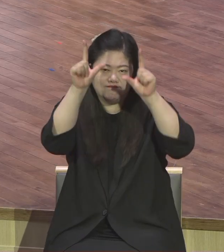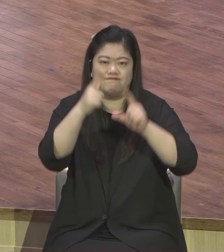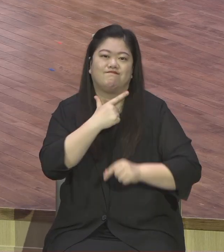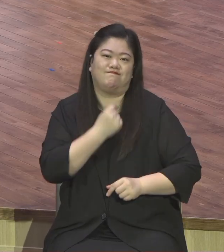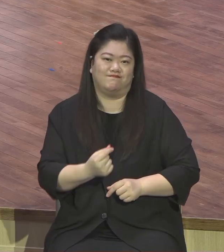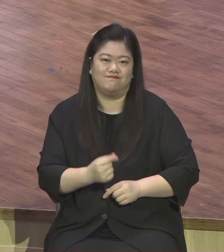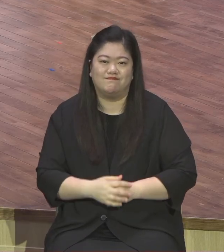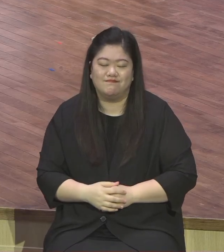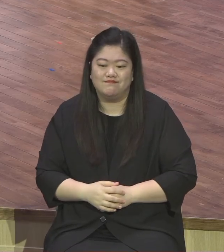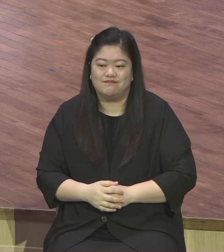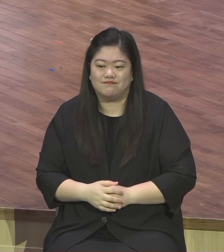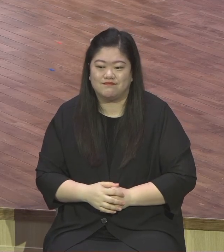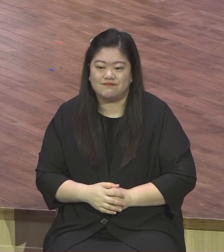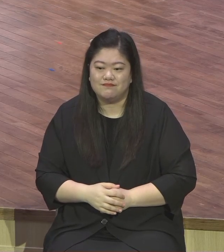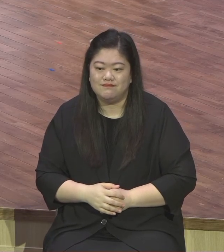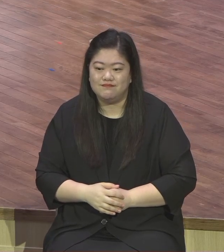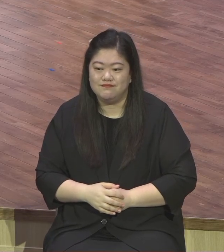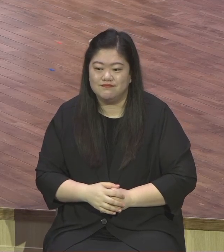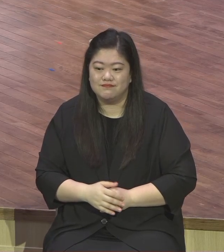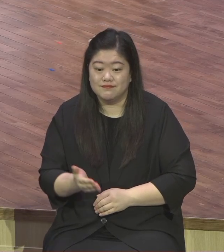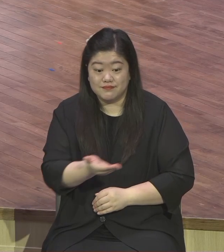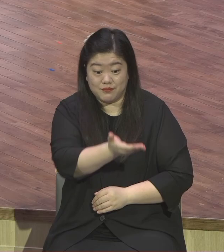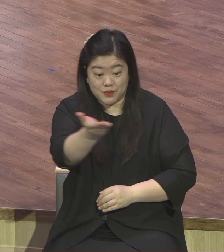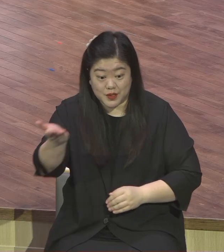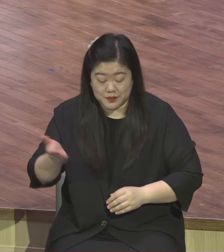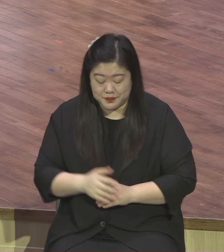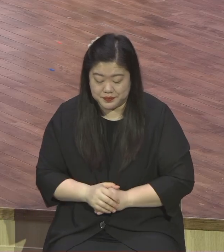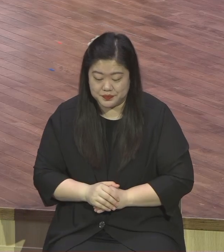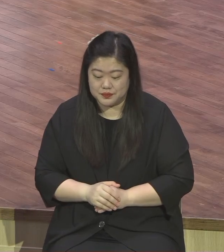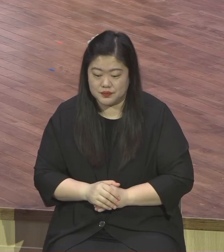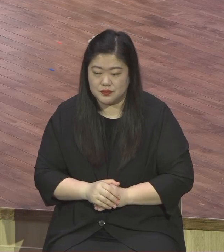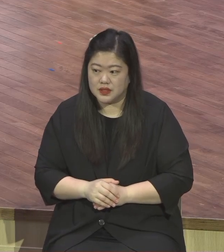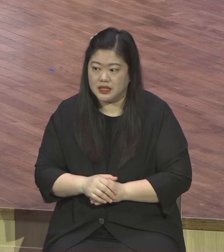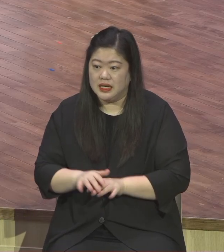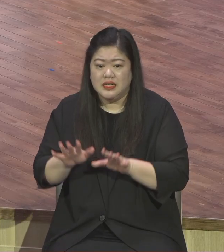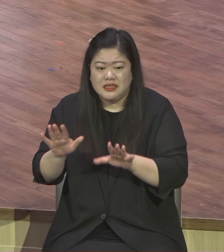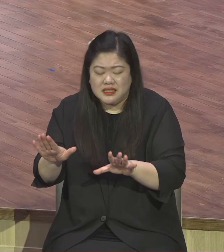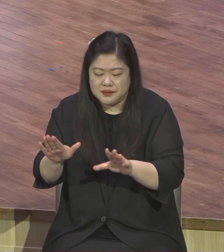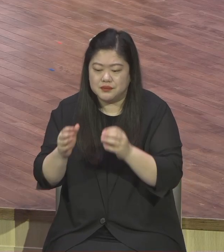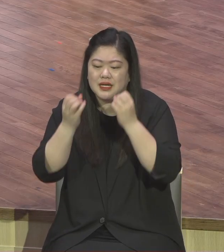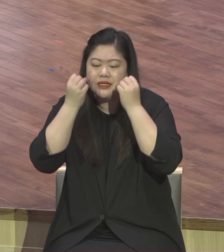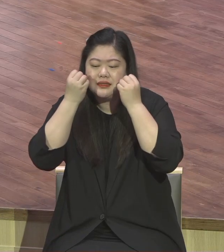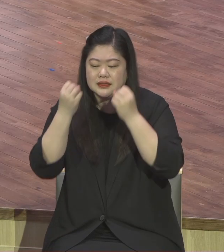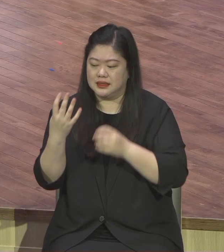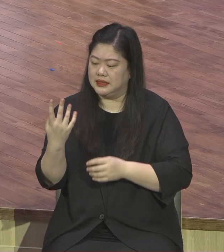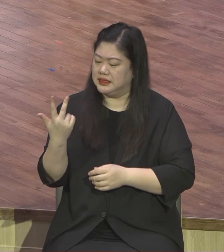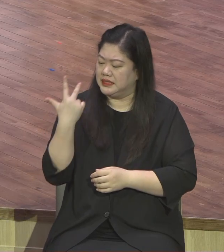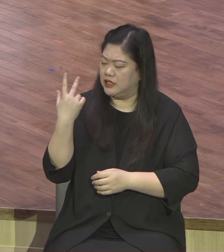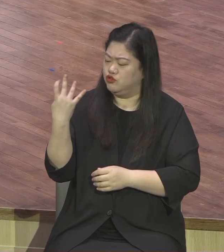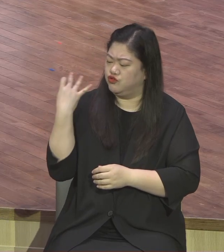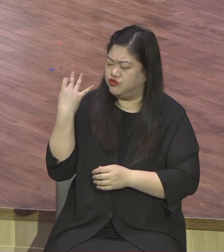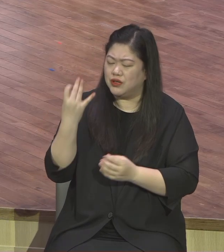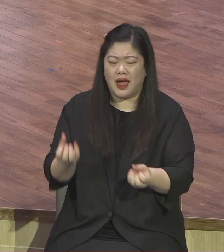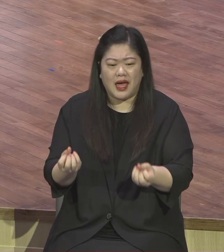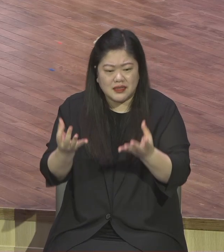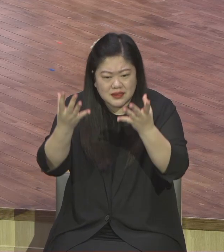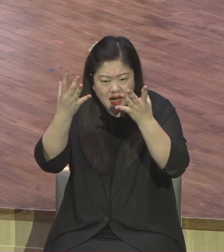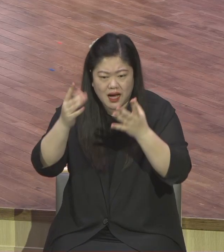우리 새생님의 초청 주의를 준비하느라 많이 수고하신 분들 우리 각 대교구장님들